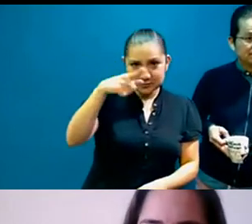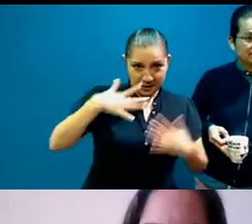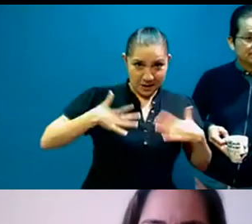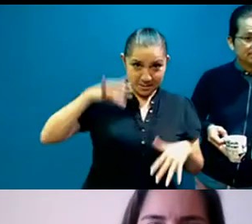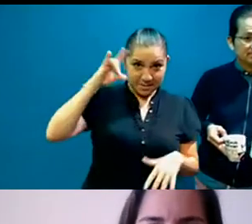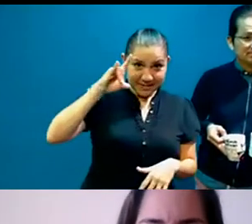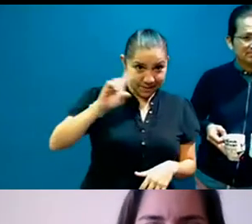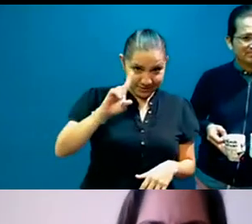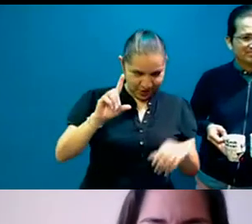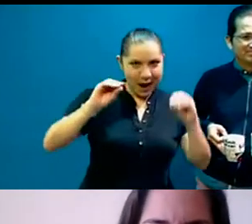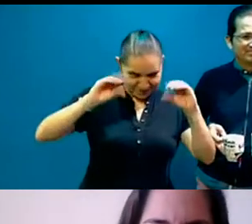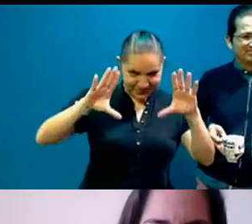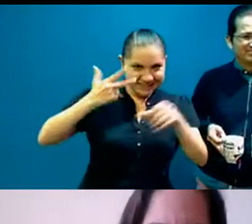cámara.